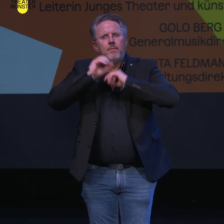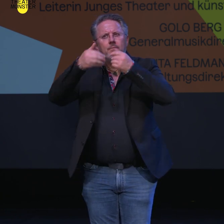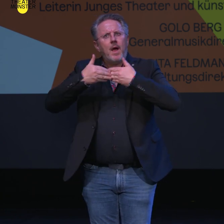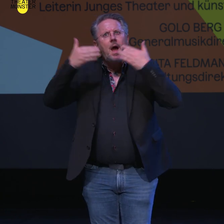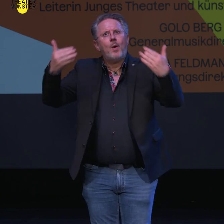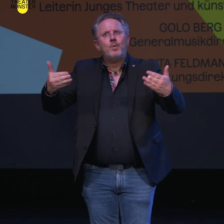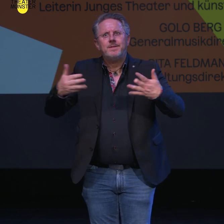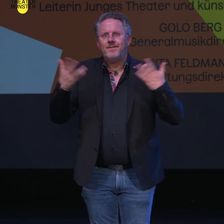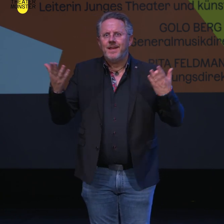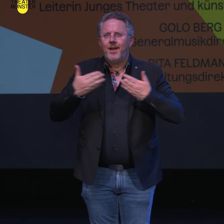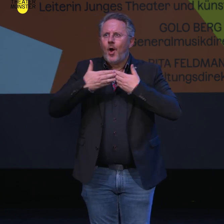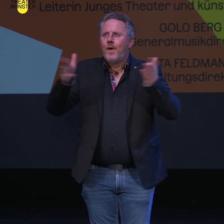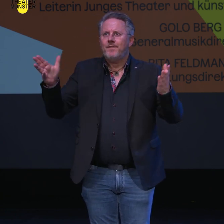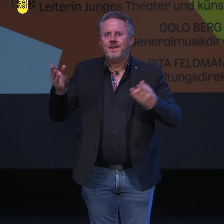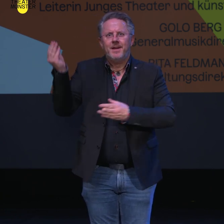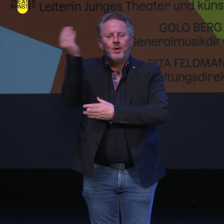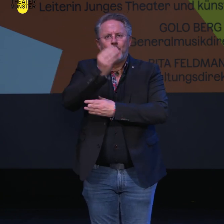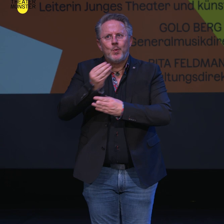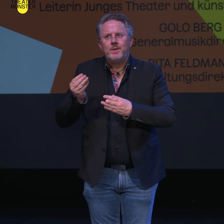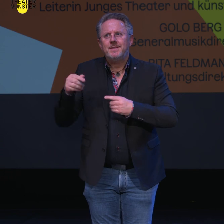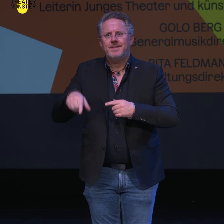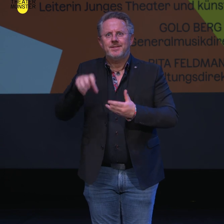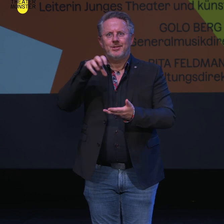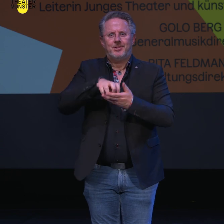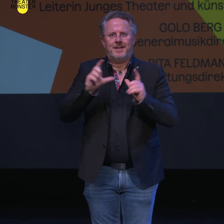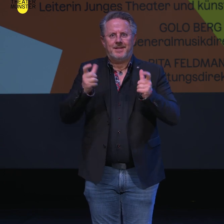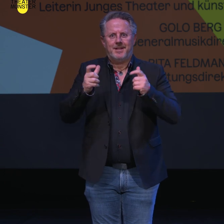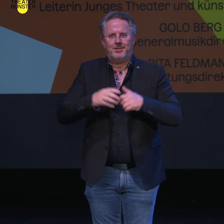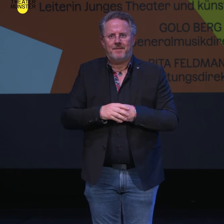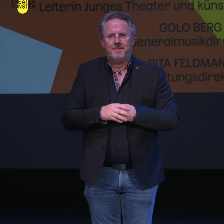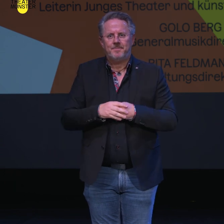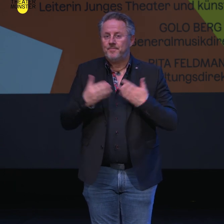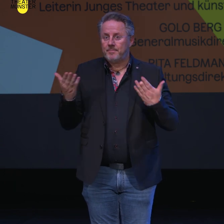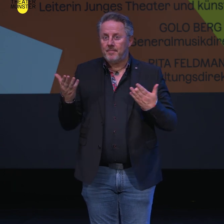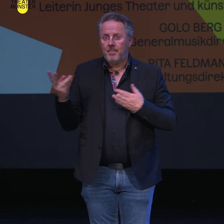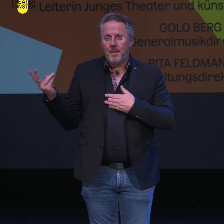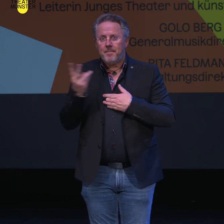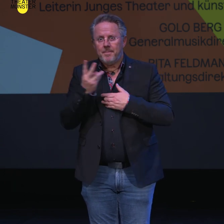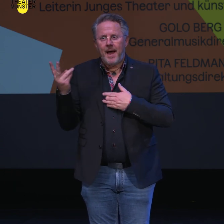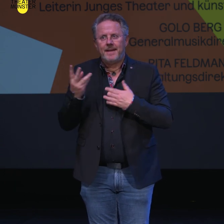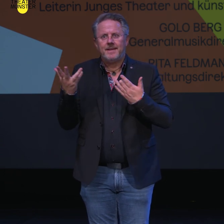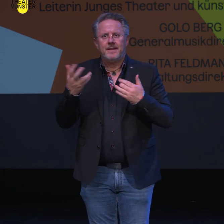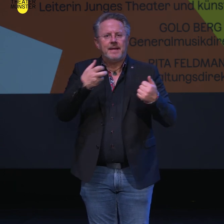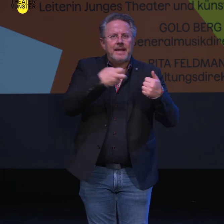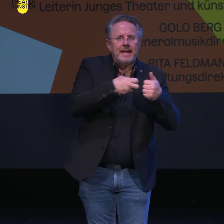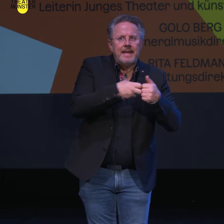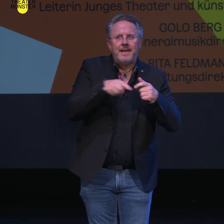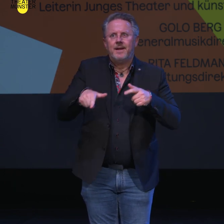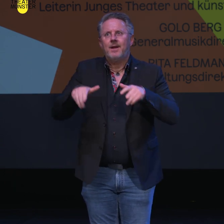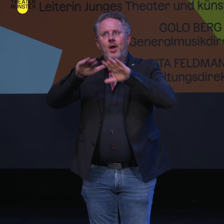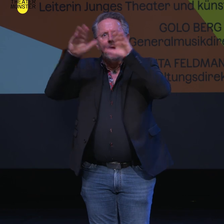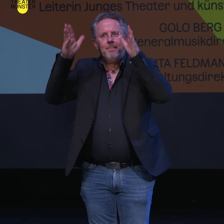Begegnung der Kunst. Mit der Stadtgesellschaft. Beide Eindrücke zusammen. Krieg und dieses Gebäude,